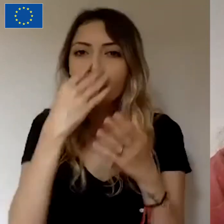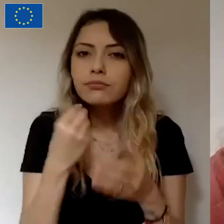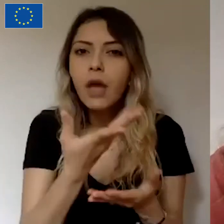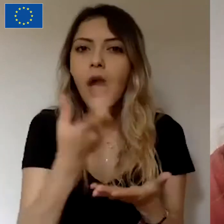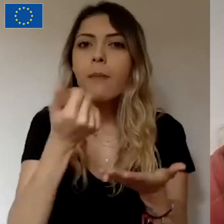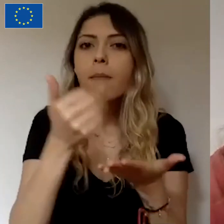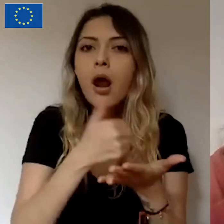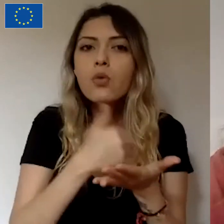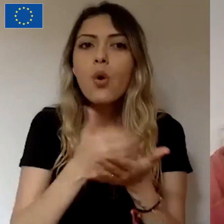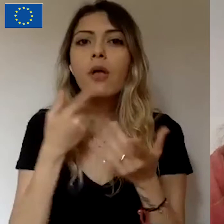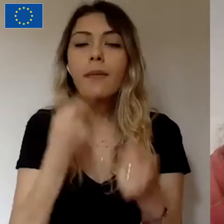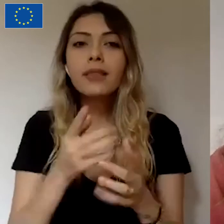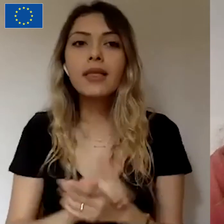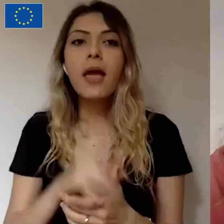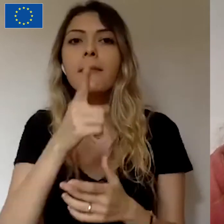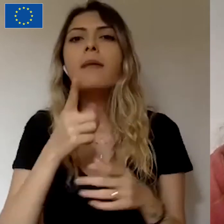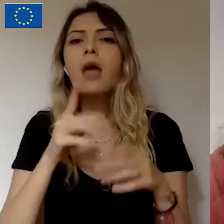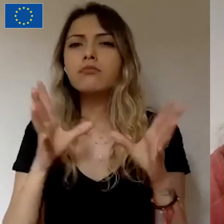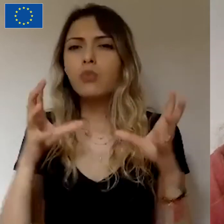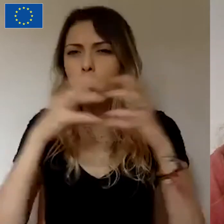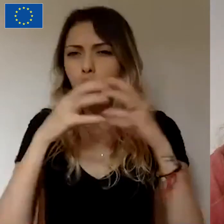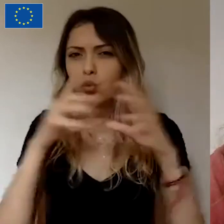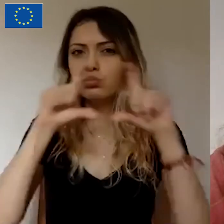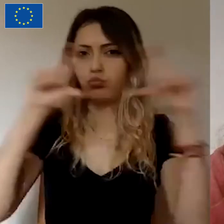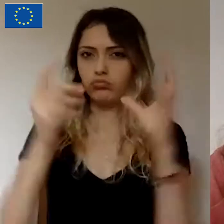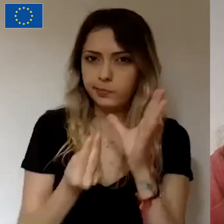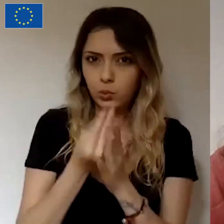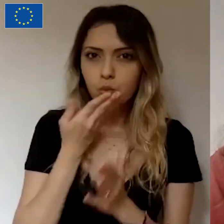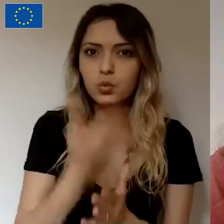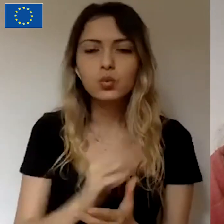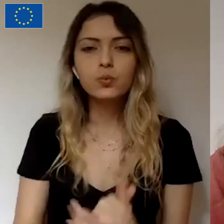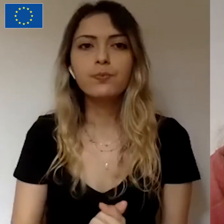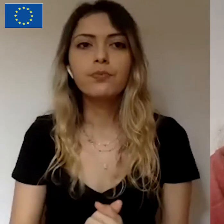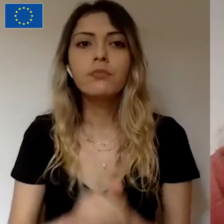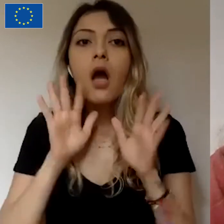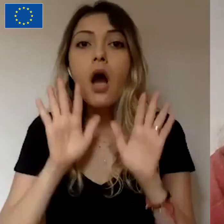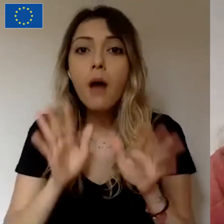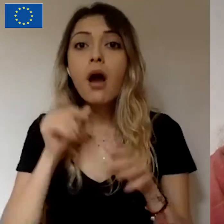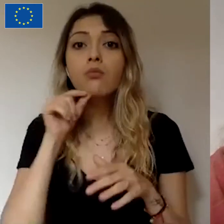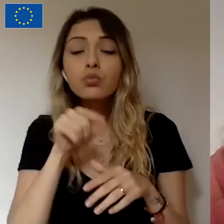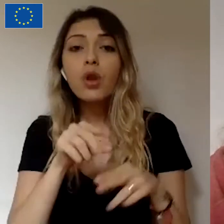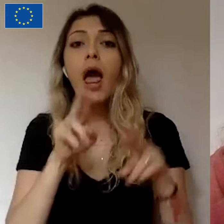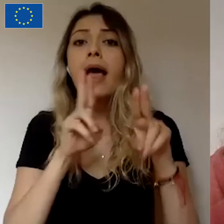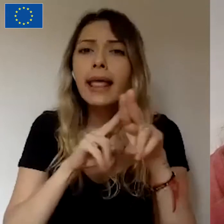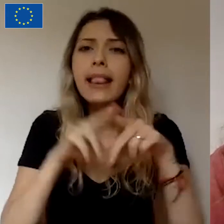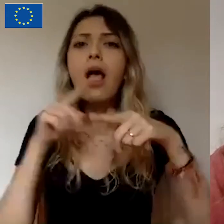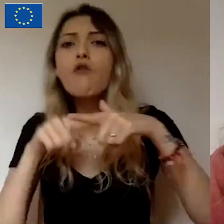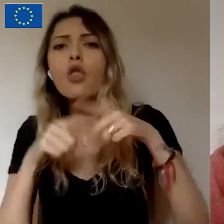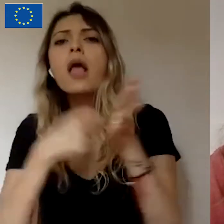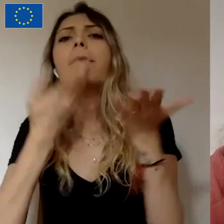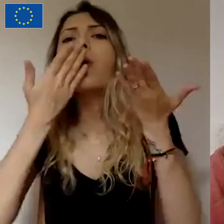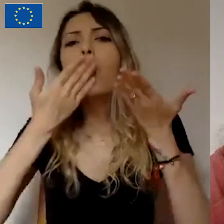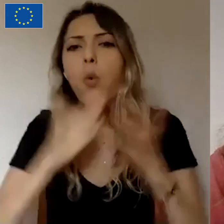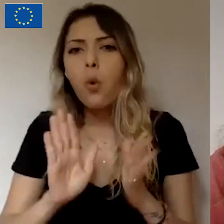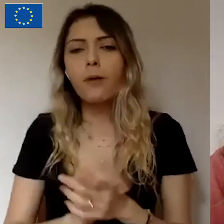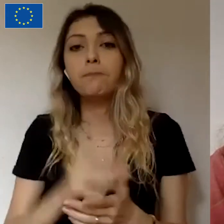adında bir platform kuruluyor. Fakat yine hala kitlesel fonlama isim olarak geçmiyor. 2006